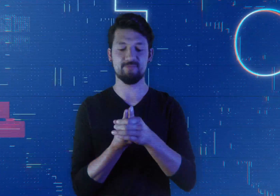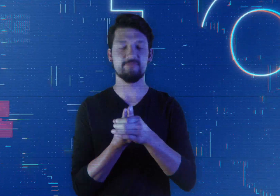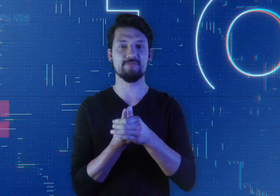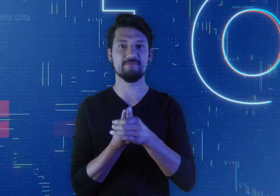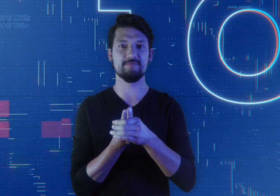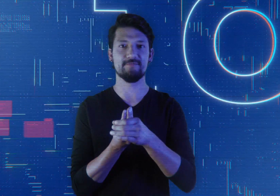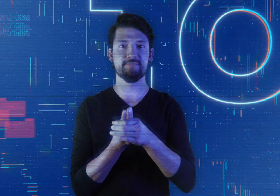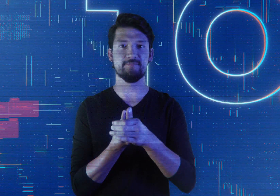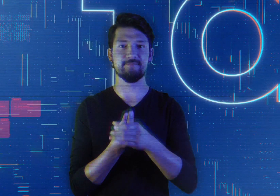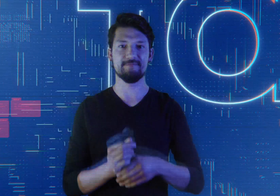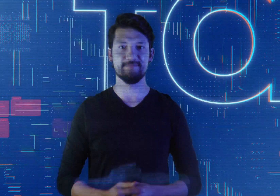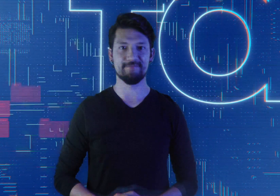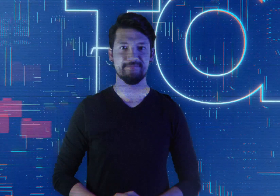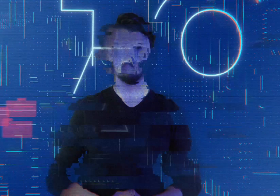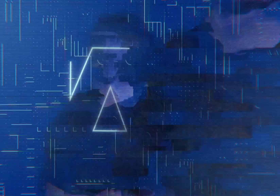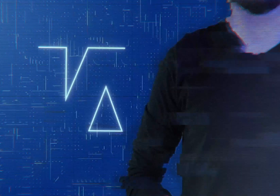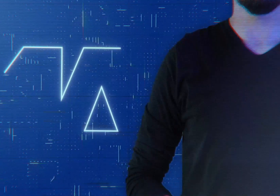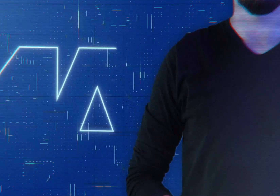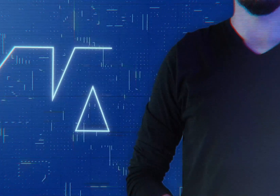Inclusión